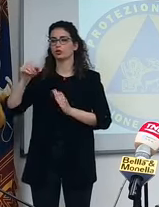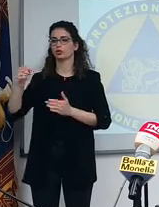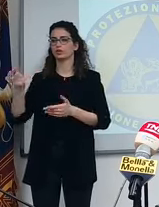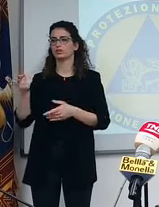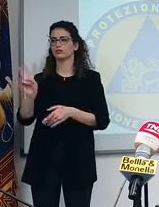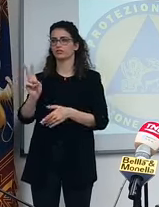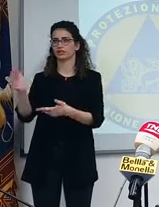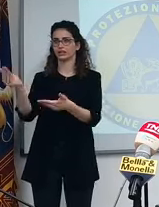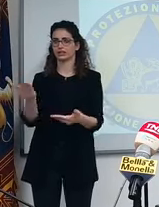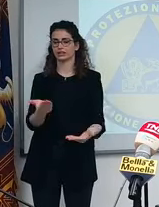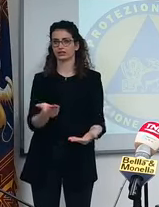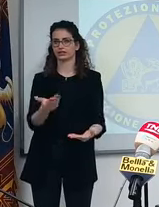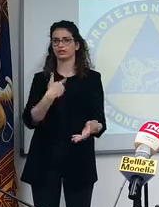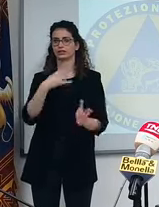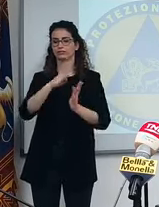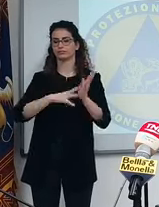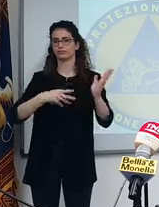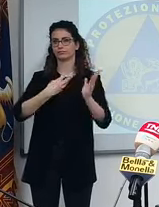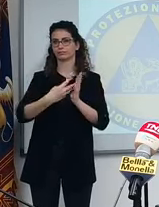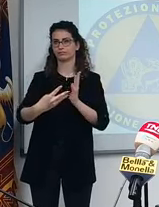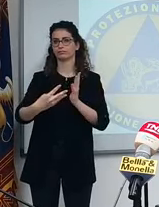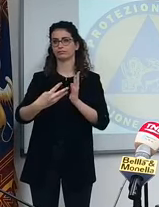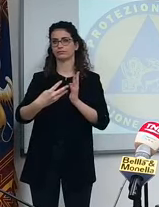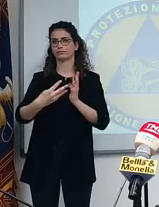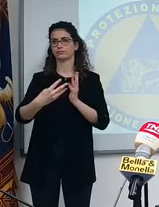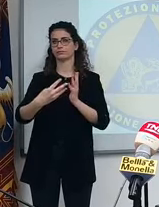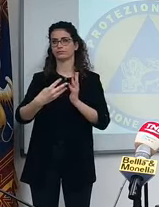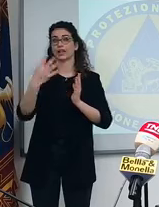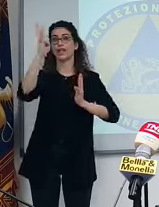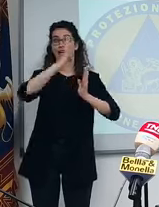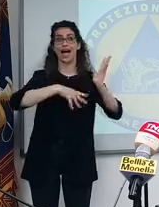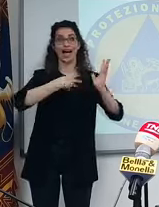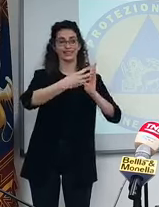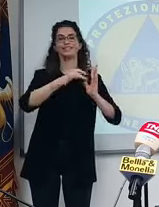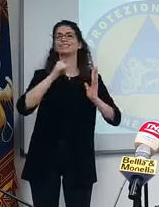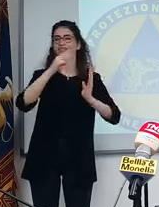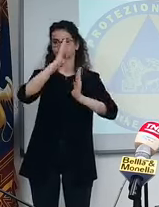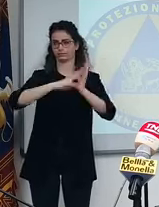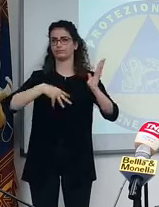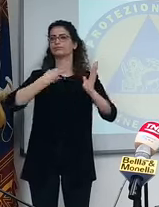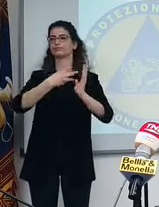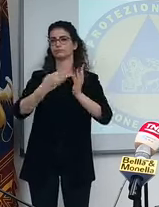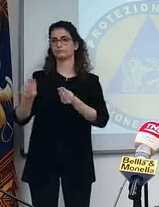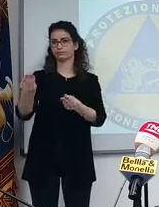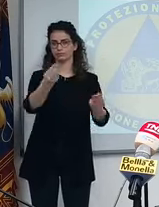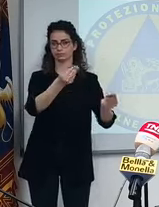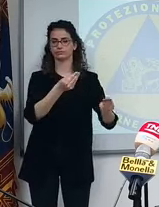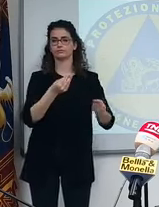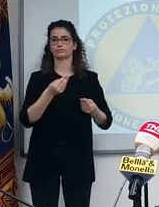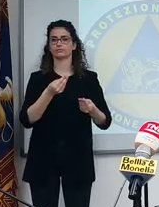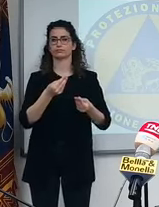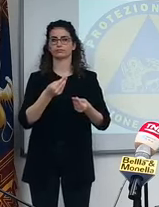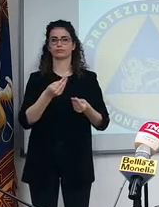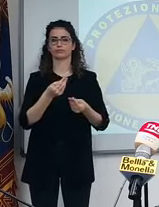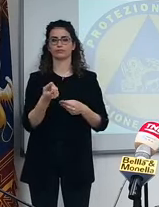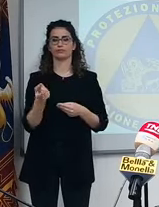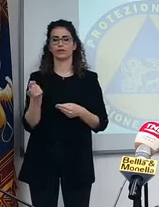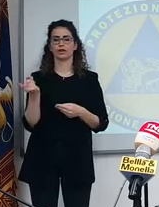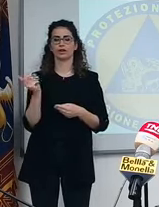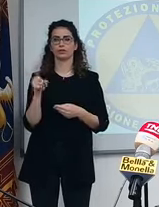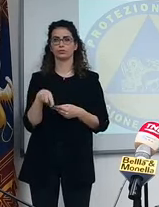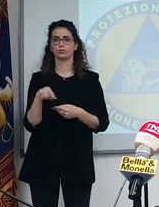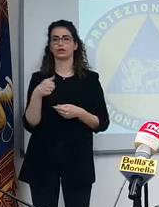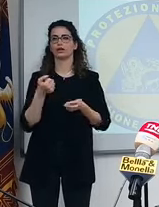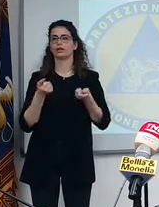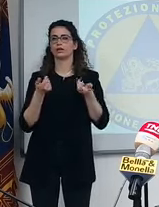schema delle possibili fasce di popolazione, sì, il tabellone. E domani vi diamo